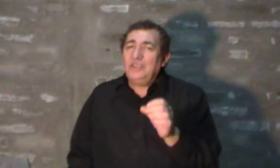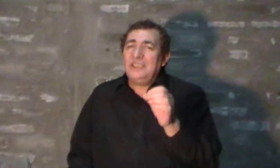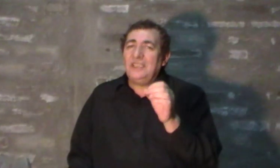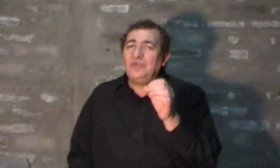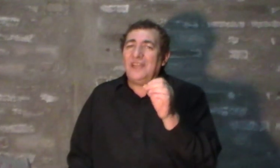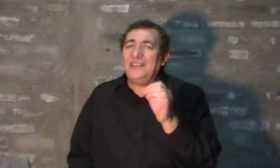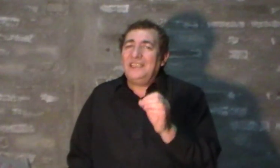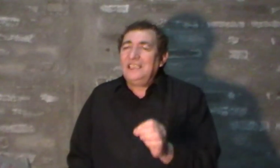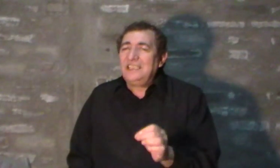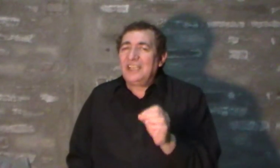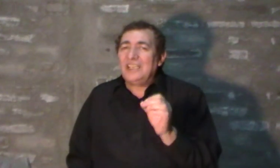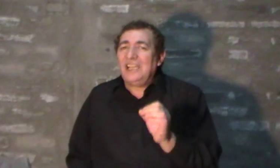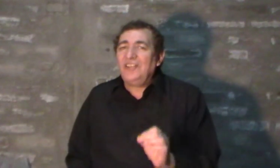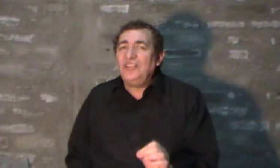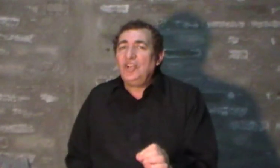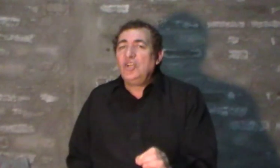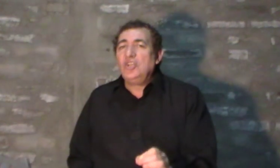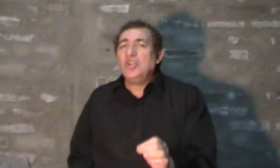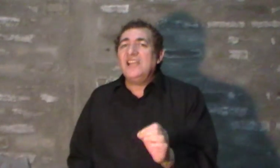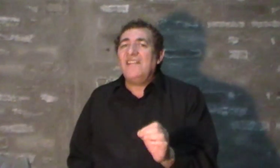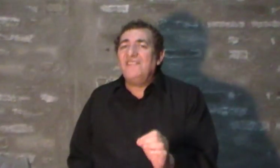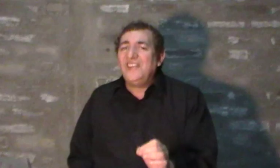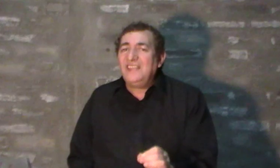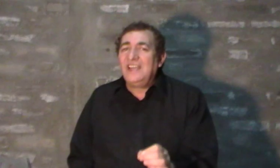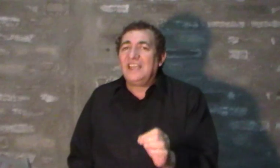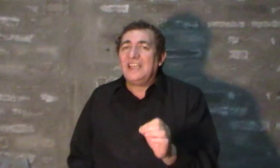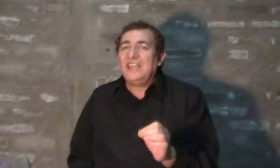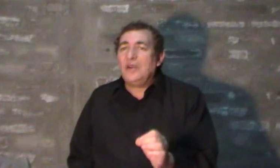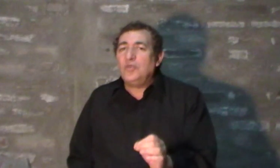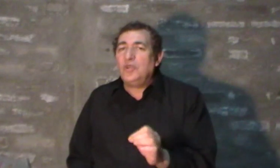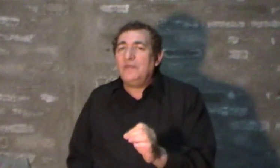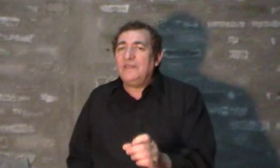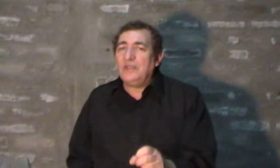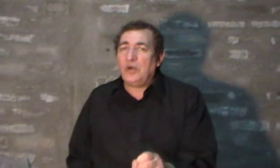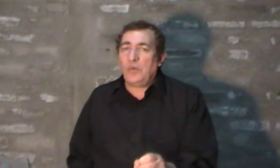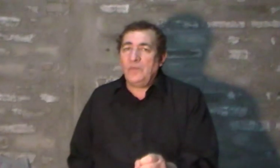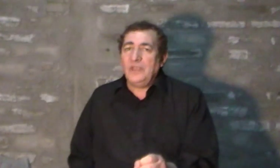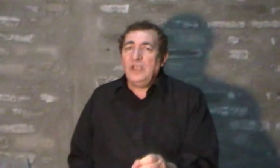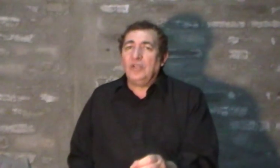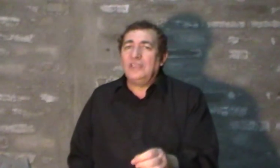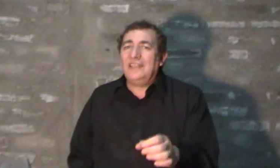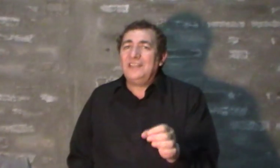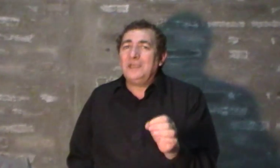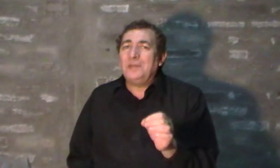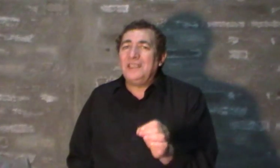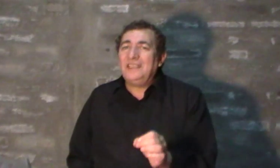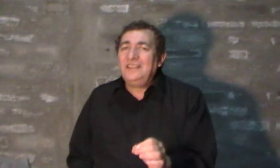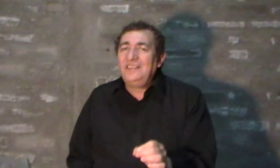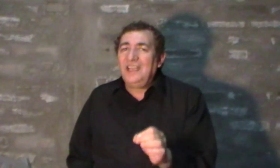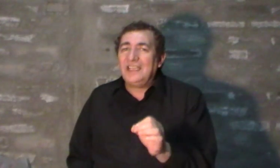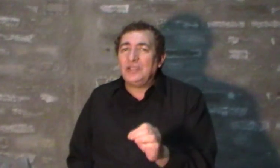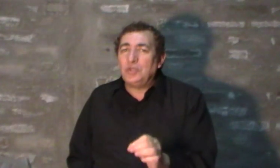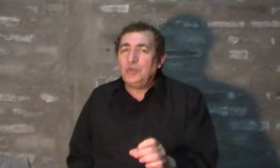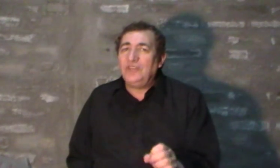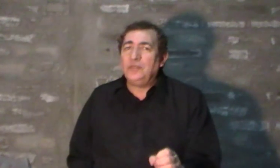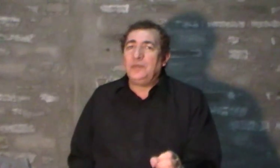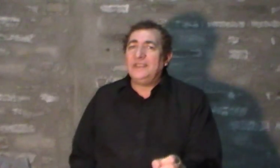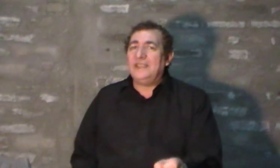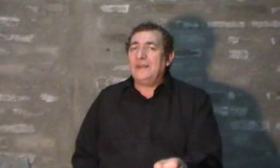tienen una directa relación con la vida que cada uno vivió, con las experiencias que tuvo en su vida.